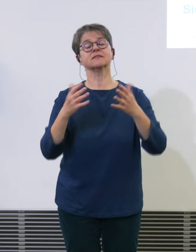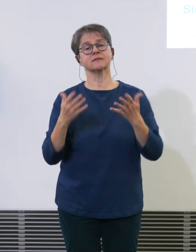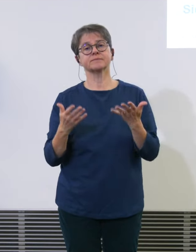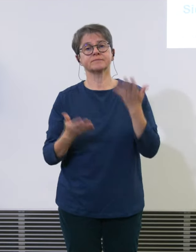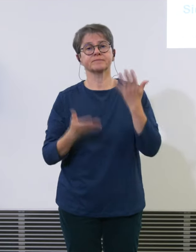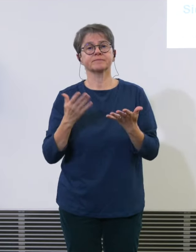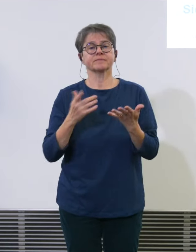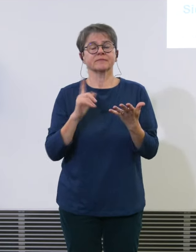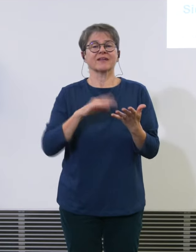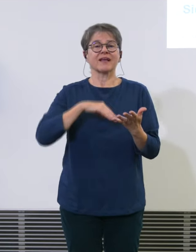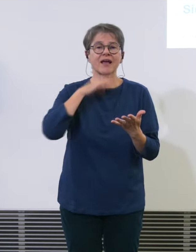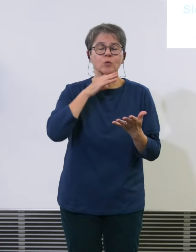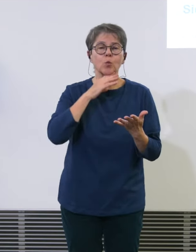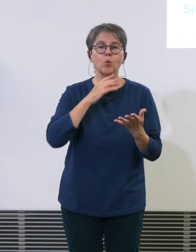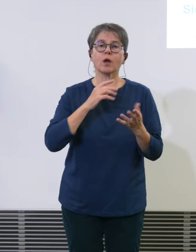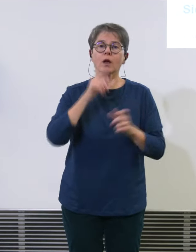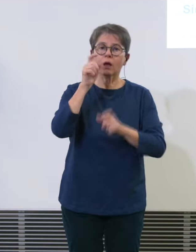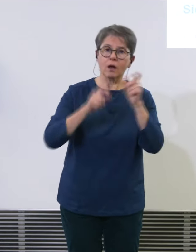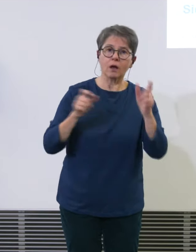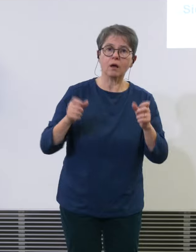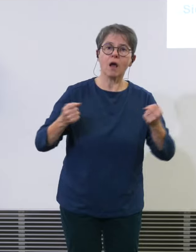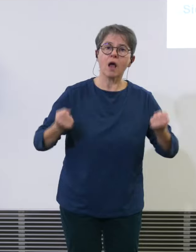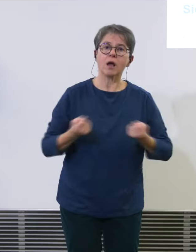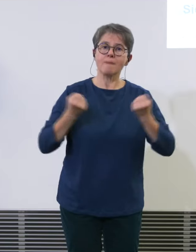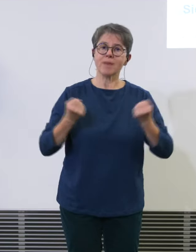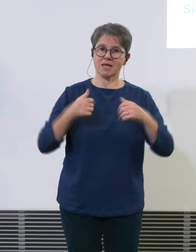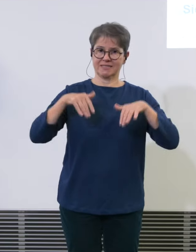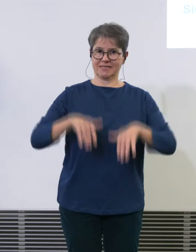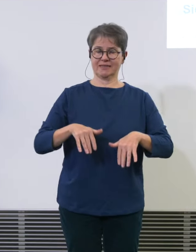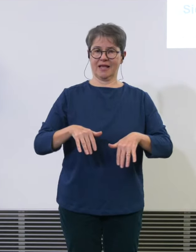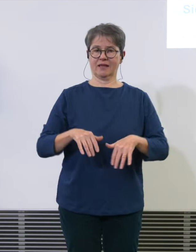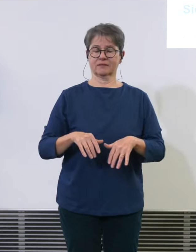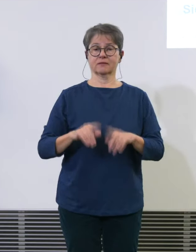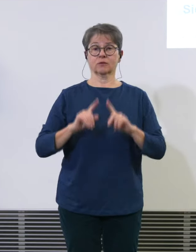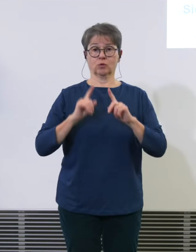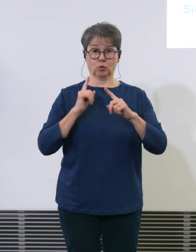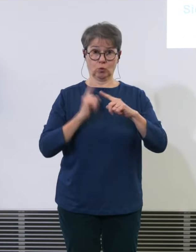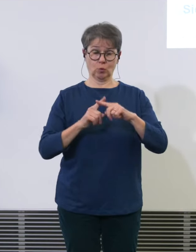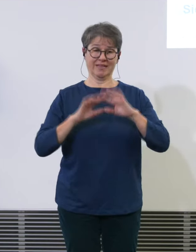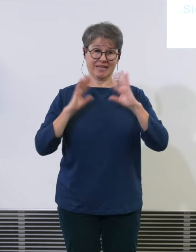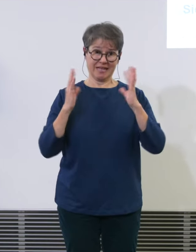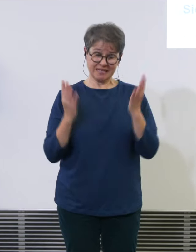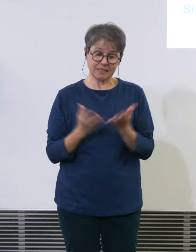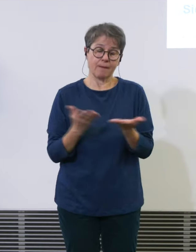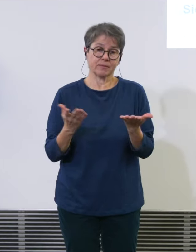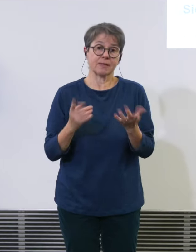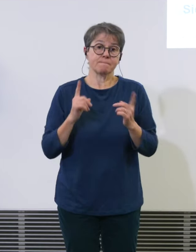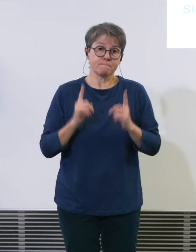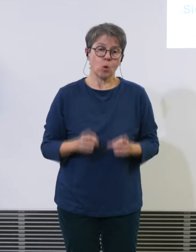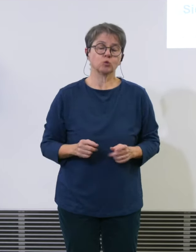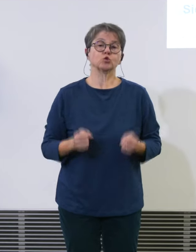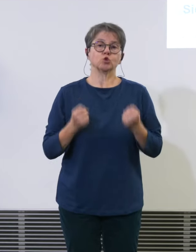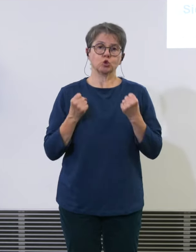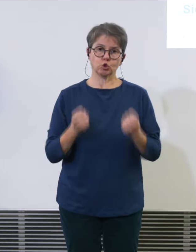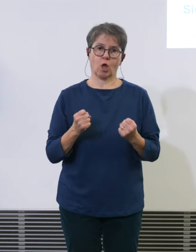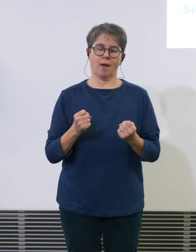Kapazität abwickeln und das Ganze muss eben so stabil wie möglich sein sodass wir das Drehkreuz